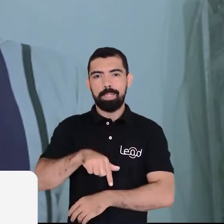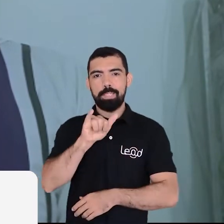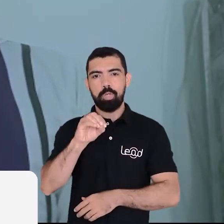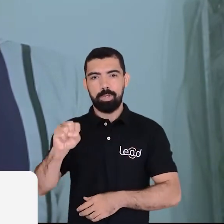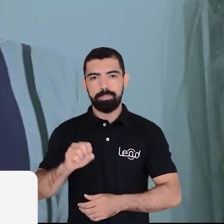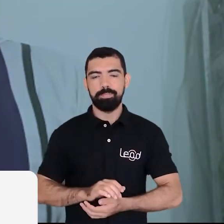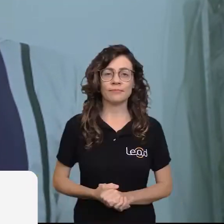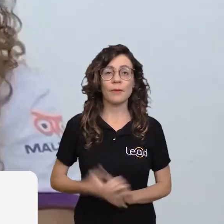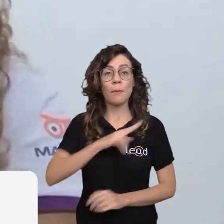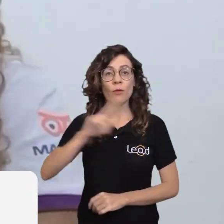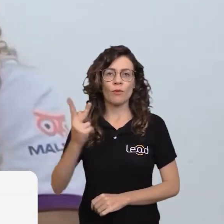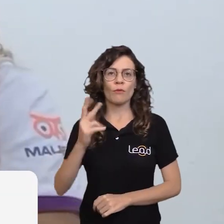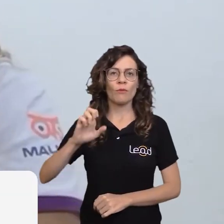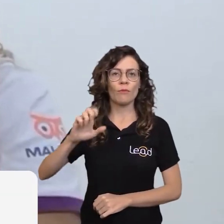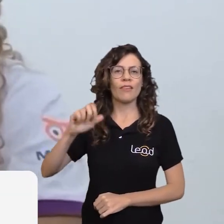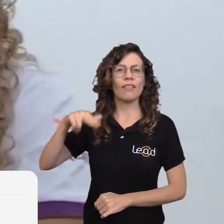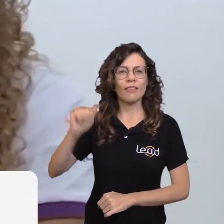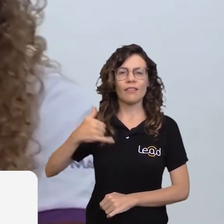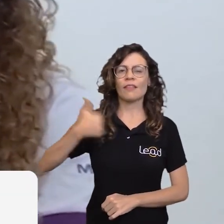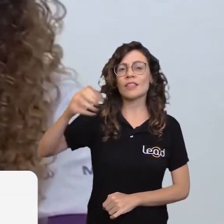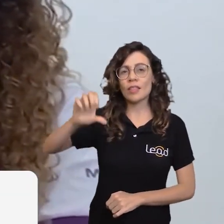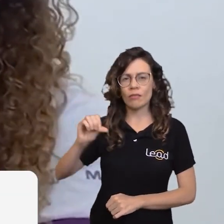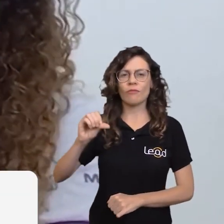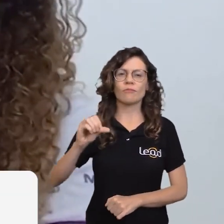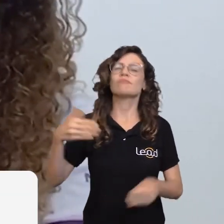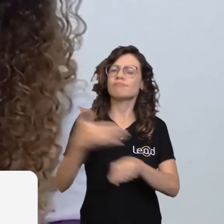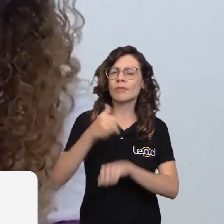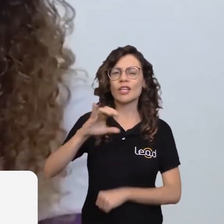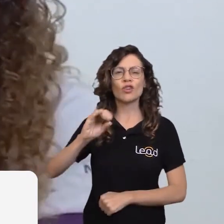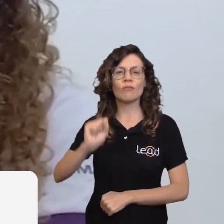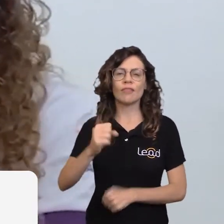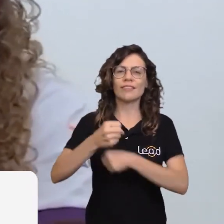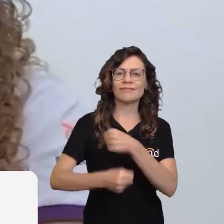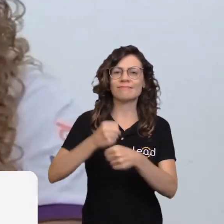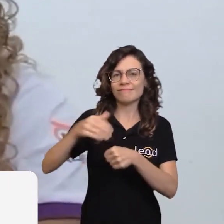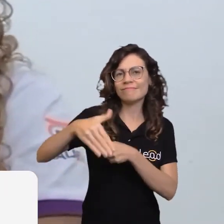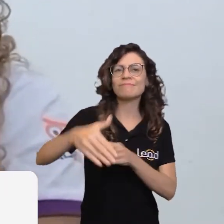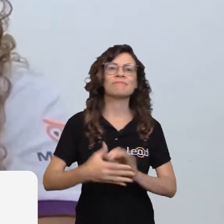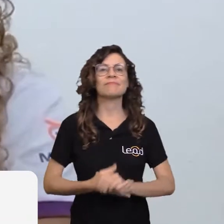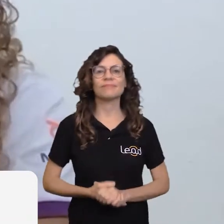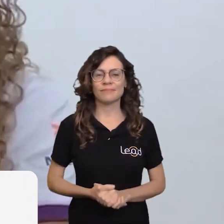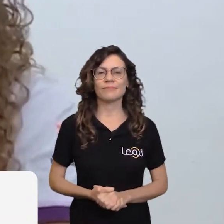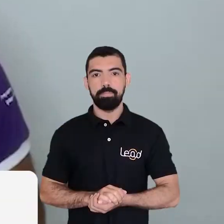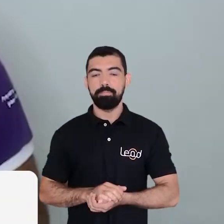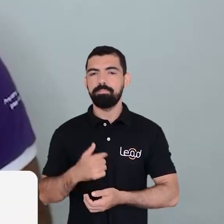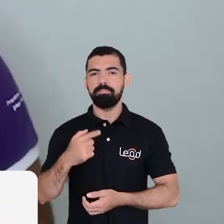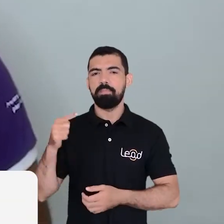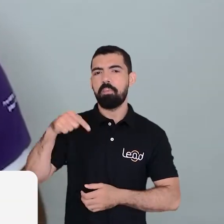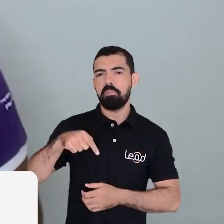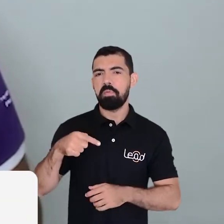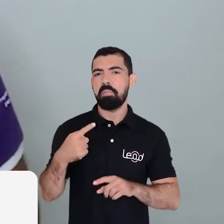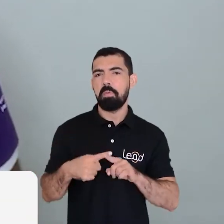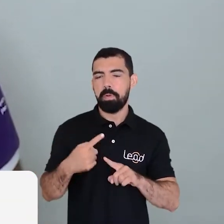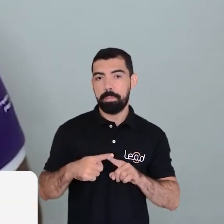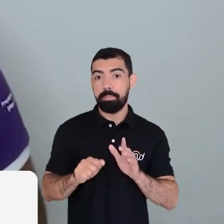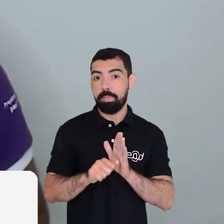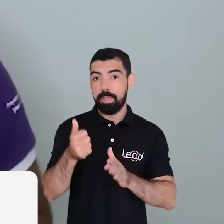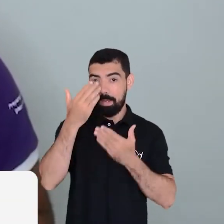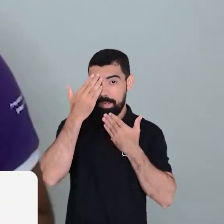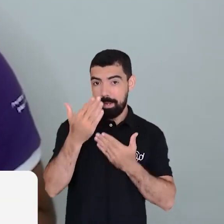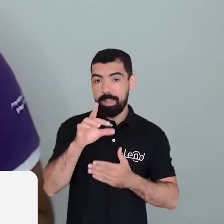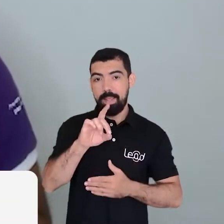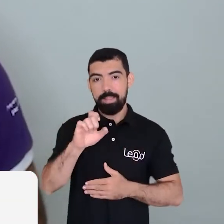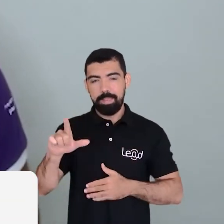e sou aluna aqui do IOS. Meu nome é Helena, tenho 19 anos, fiz parte do IOS esse ano. Eu venho aqui, primeiramente,